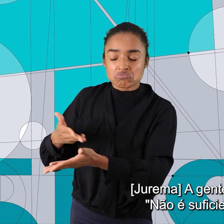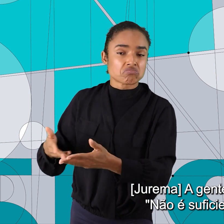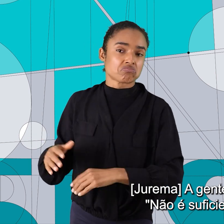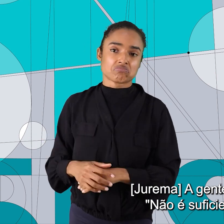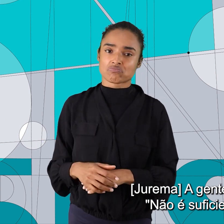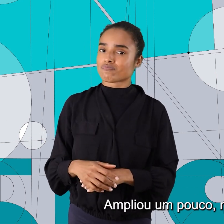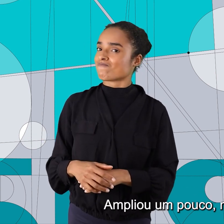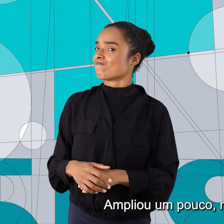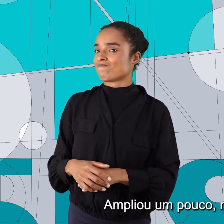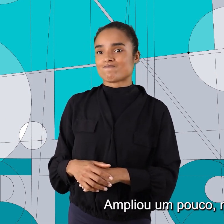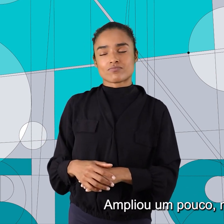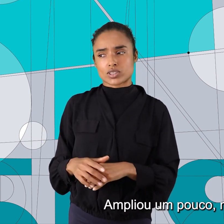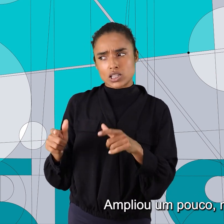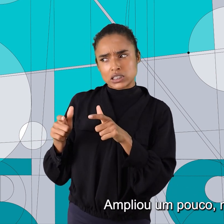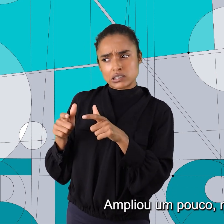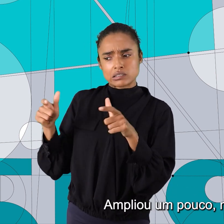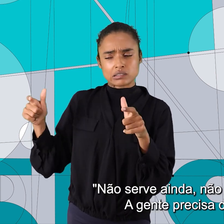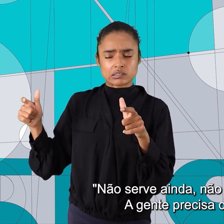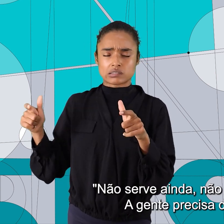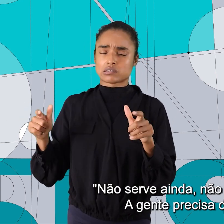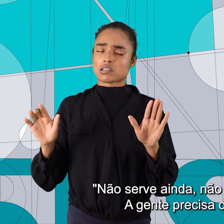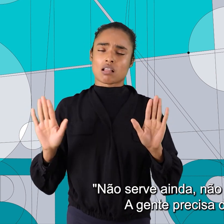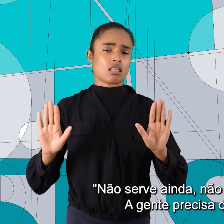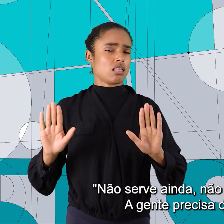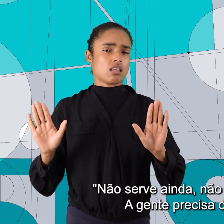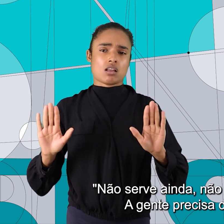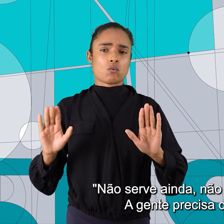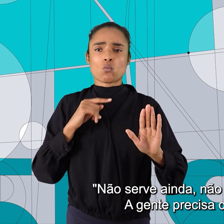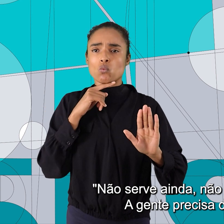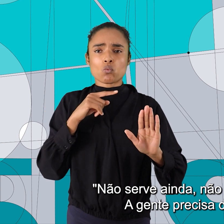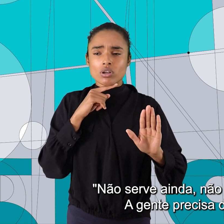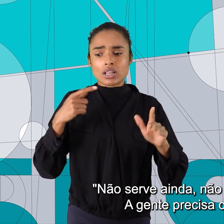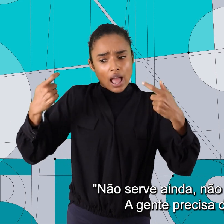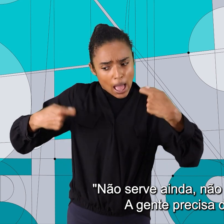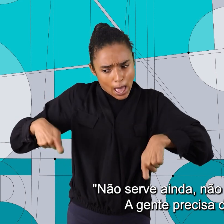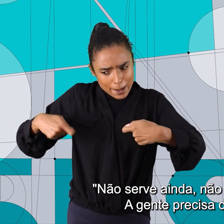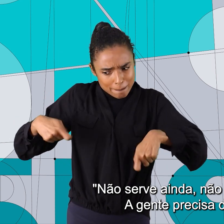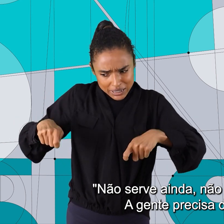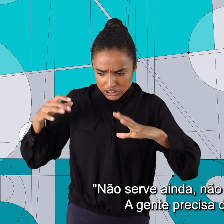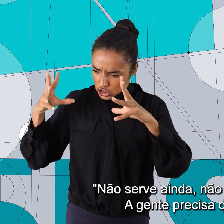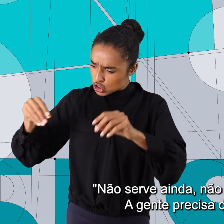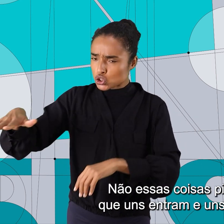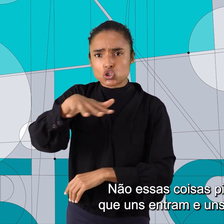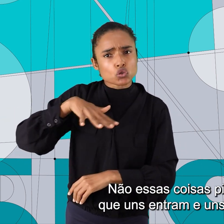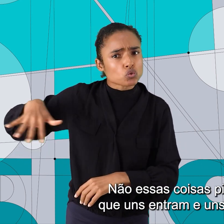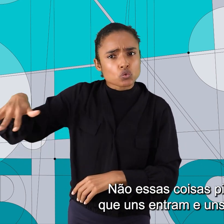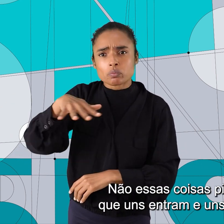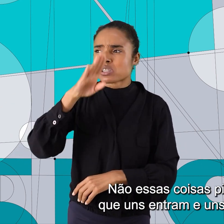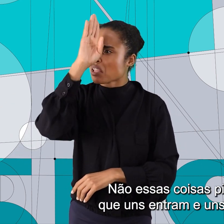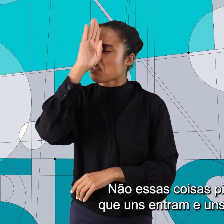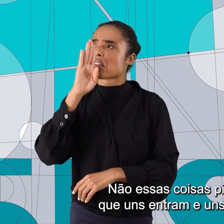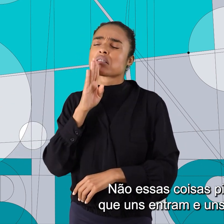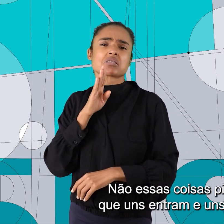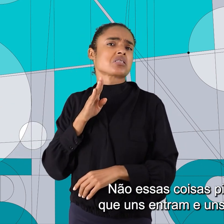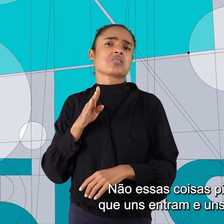disse que não é suficiente. Ampliou um pouco, mas aí dizia que não serve ainda, não dá, não cabe, a gente precisa demais. Não essas coisas